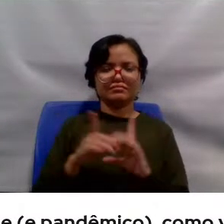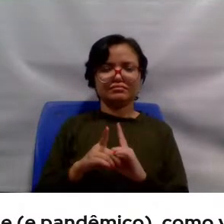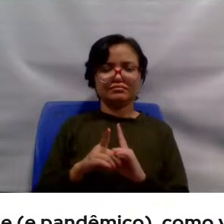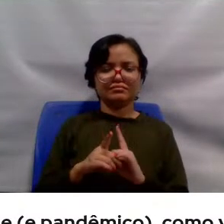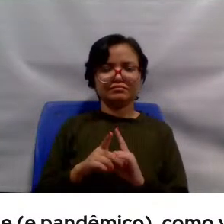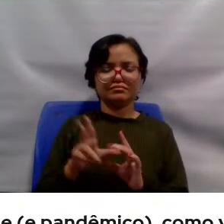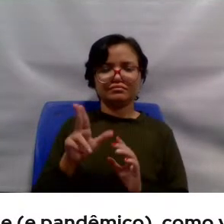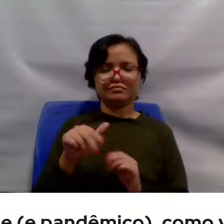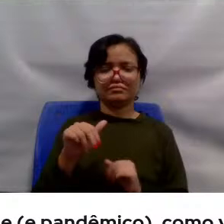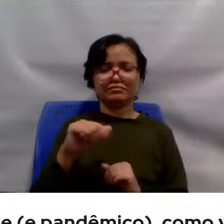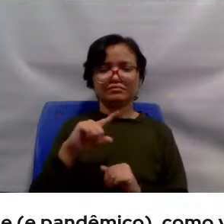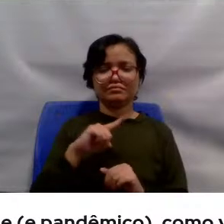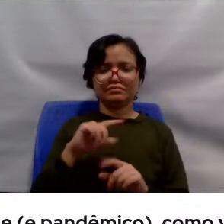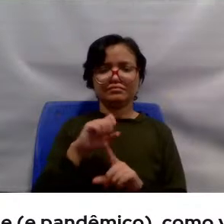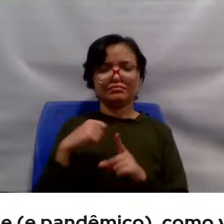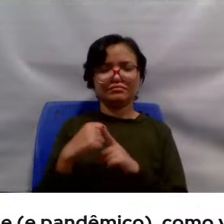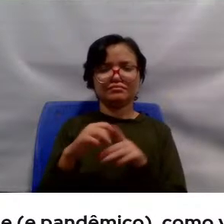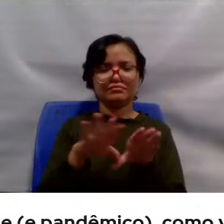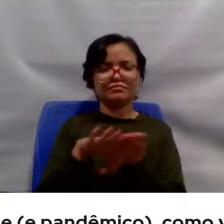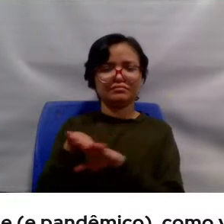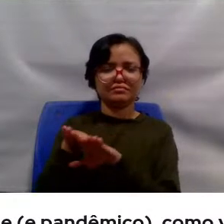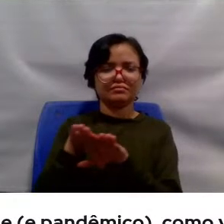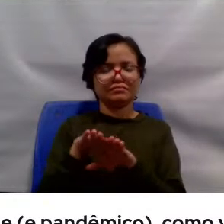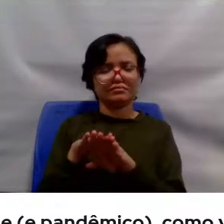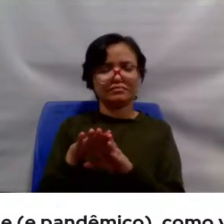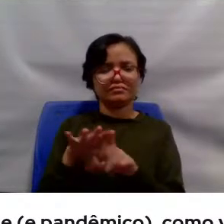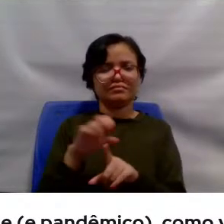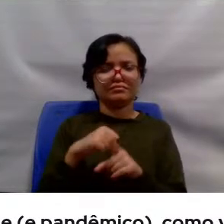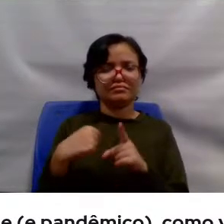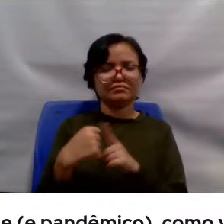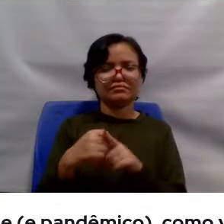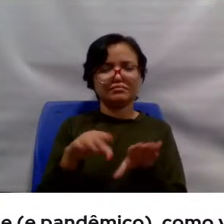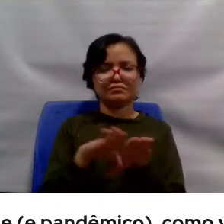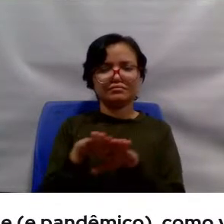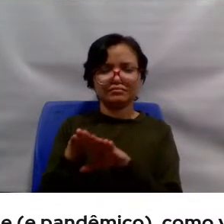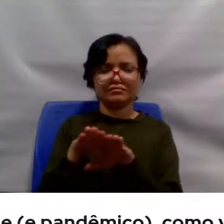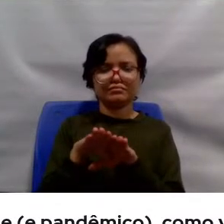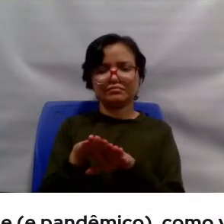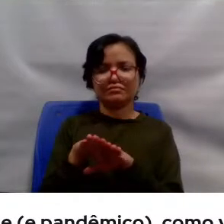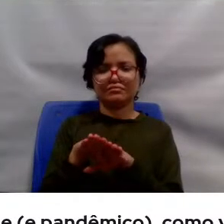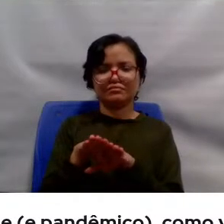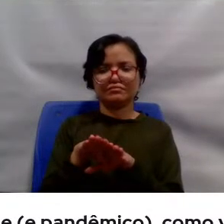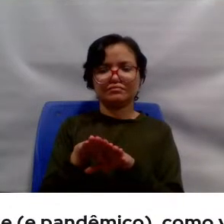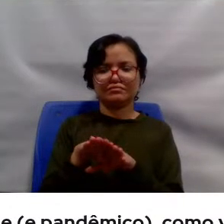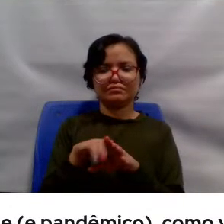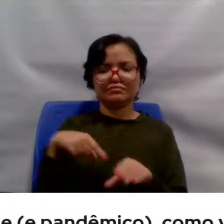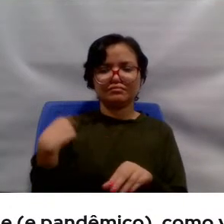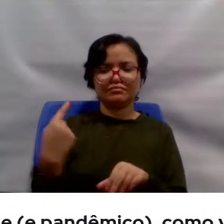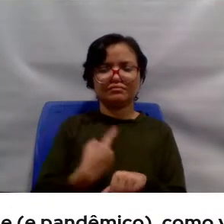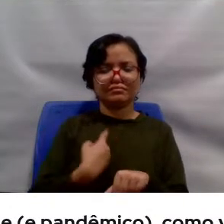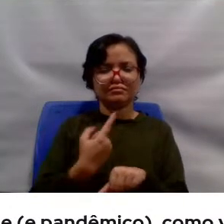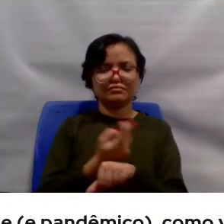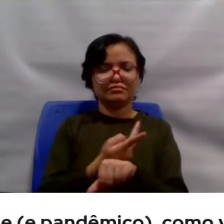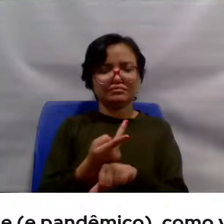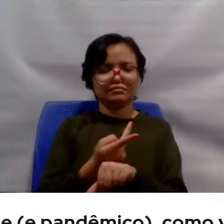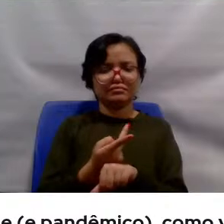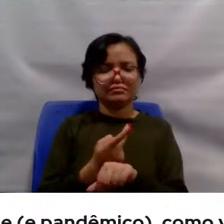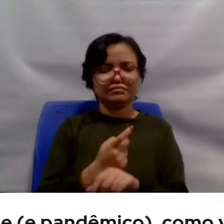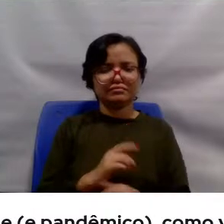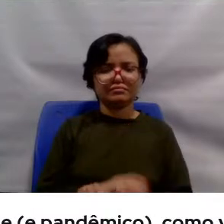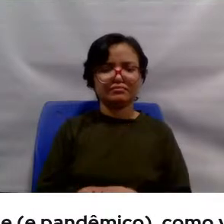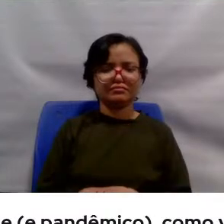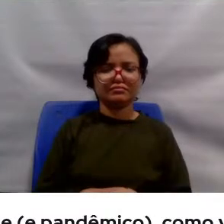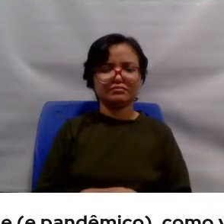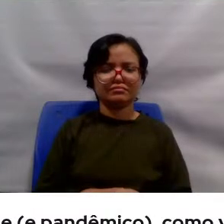uma sociedade igualitária e que essa sociedade igualitária é aquilo que a gente busca, é aquilo que a gente